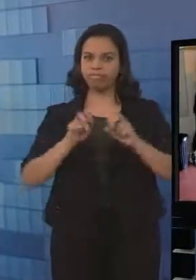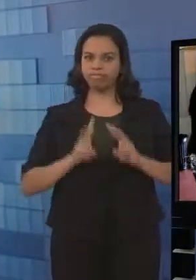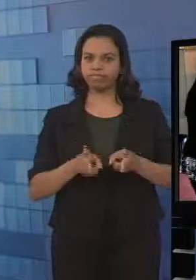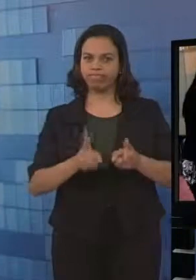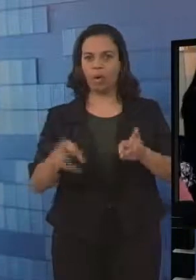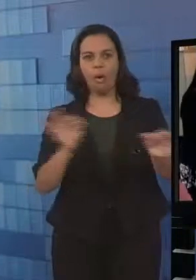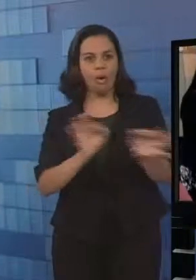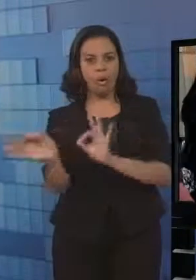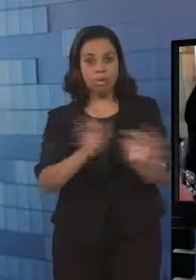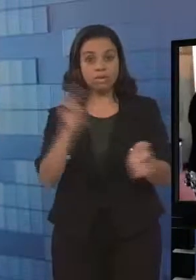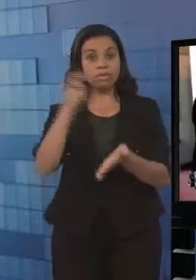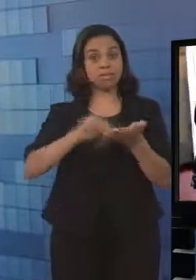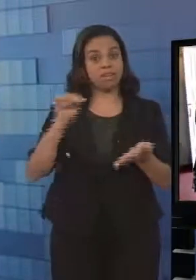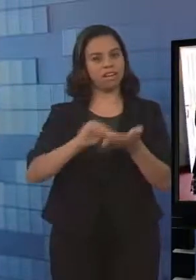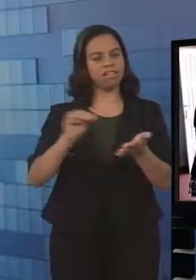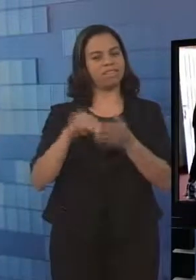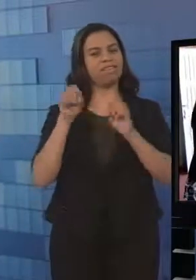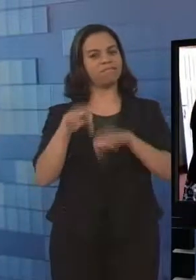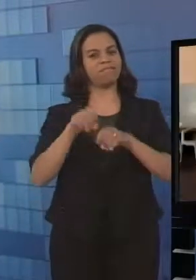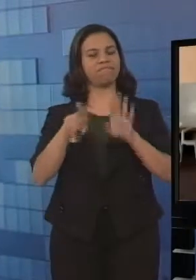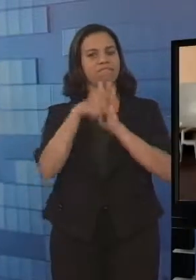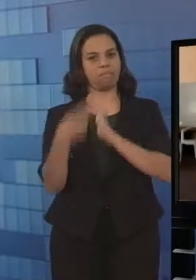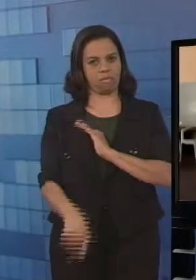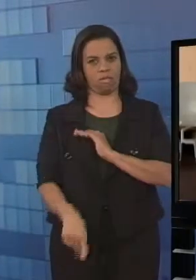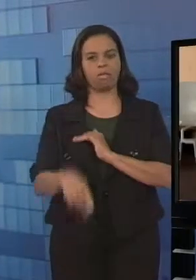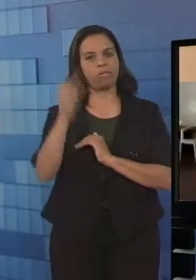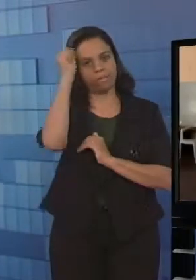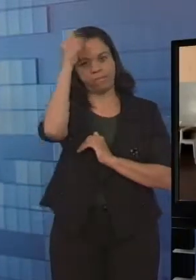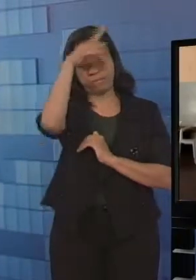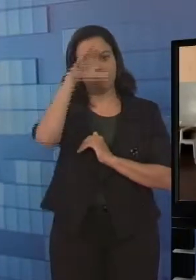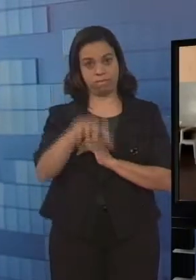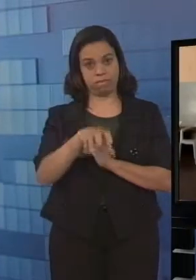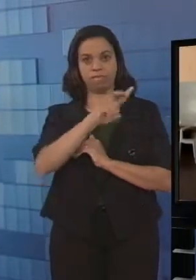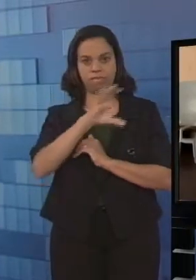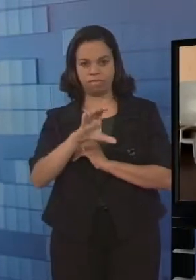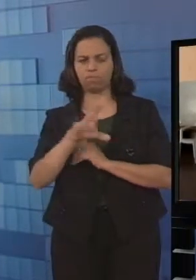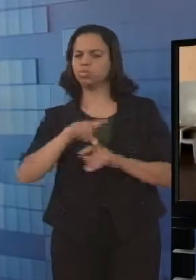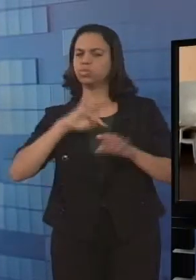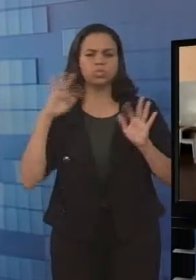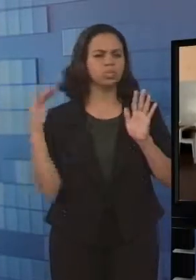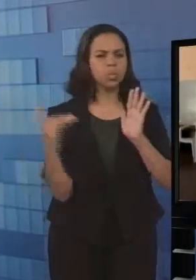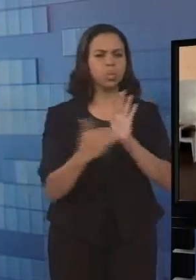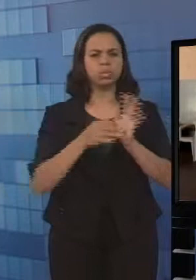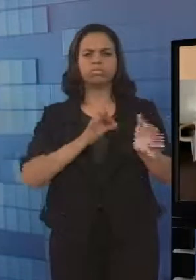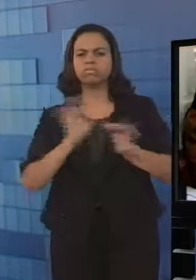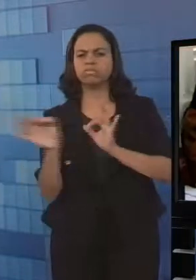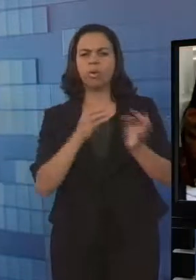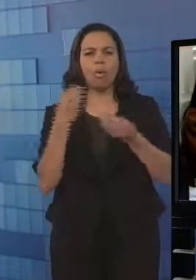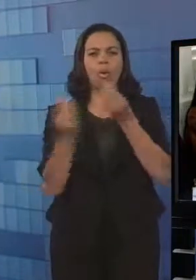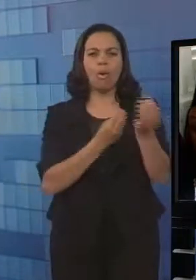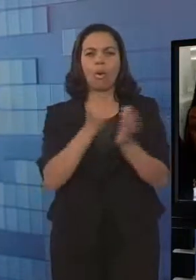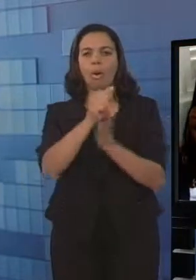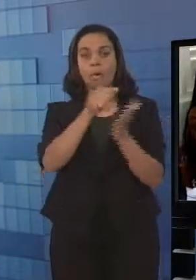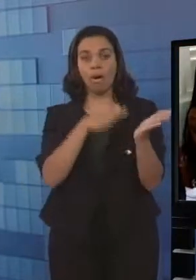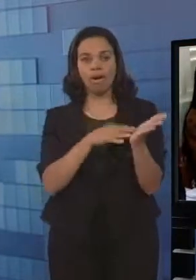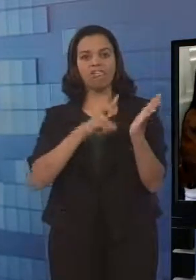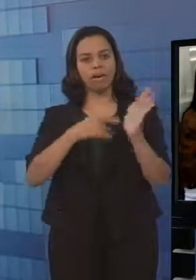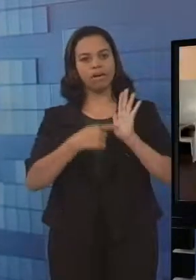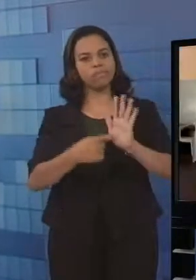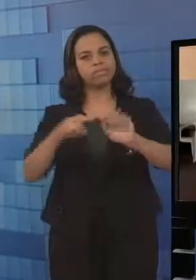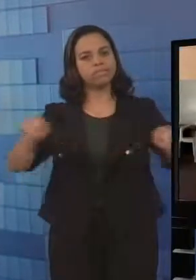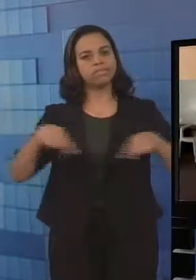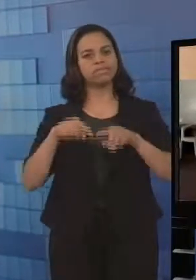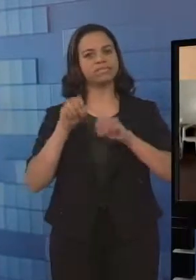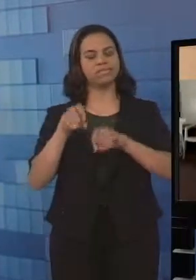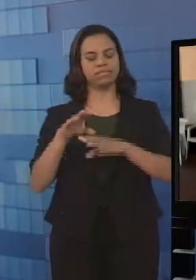organizado pela Secretaria de Educação do município. Aqui o planejamento abrange todas as atividades que serão disponibilizadas na sala de